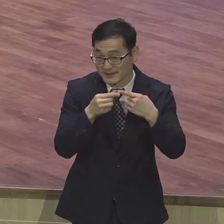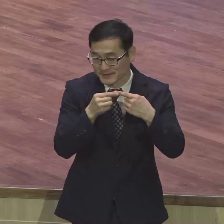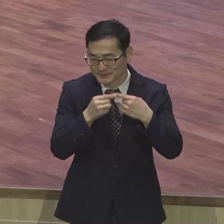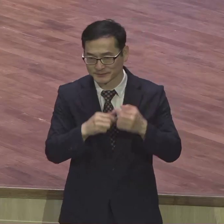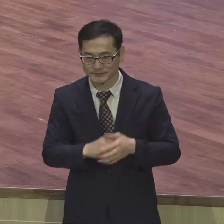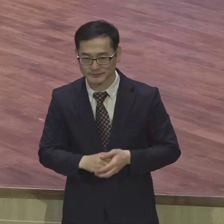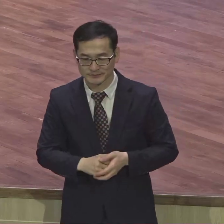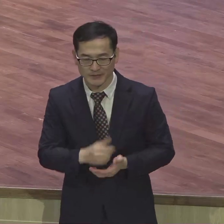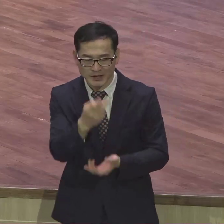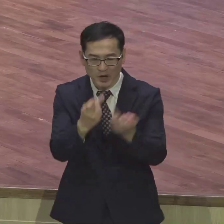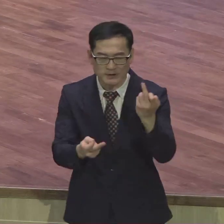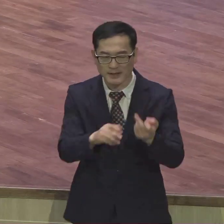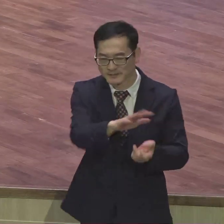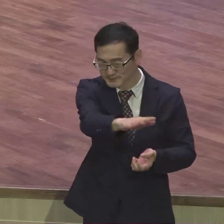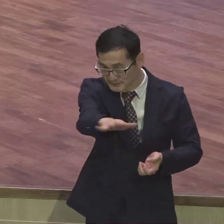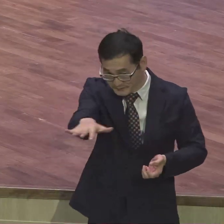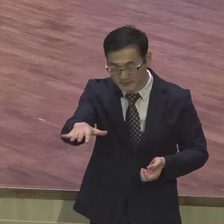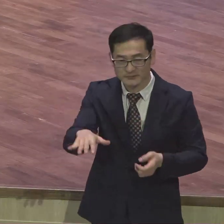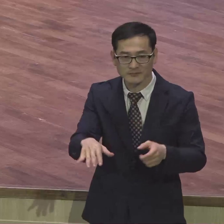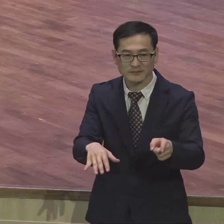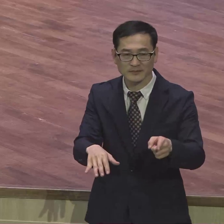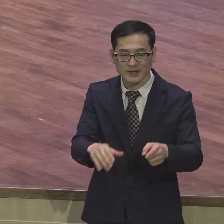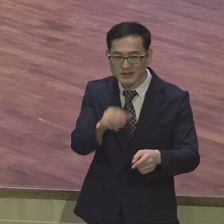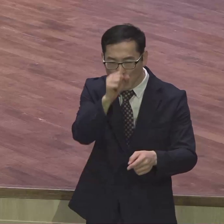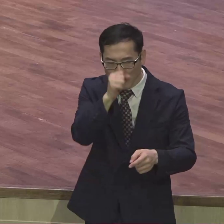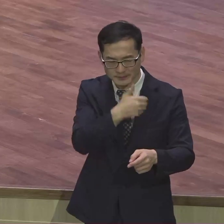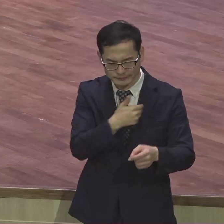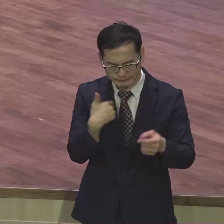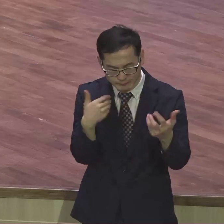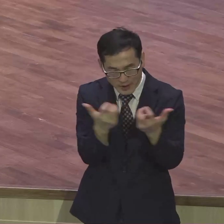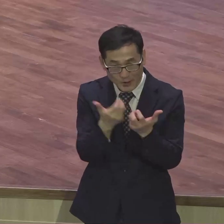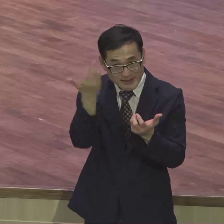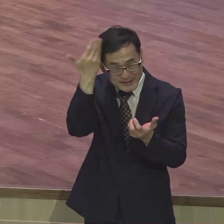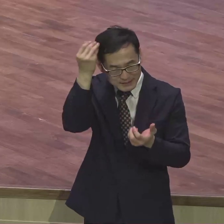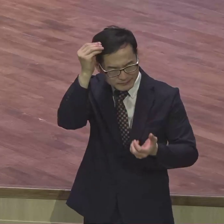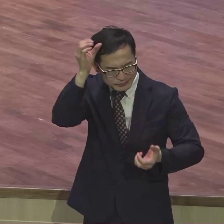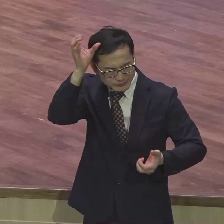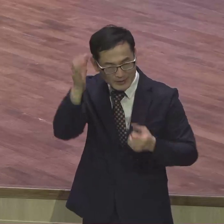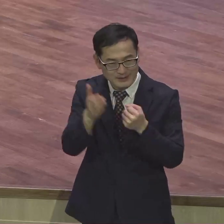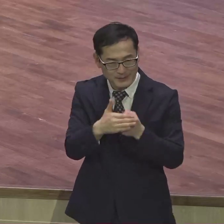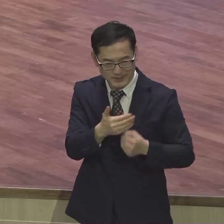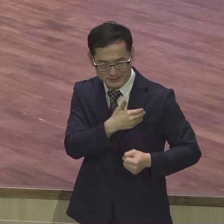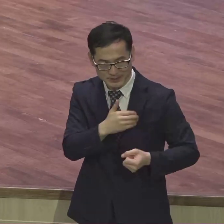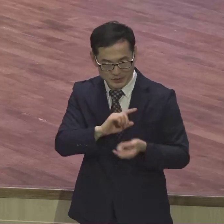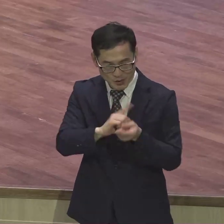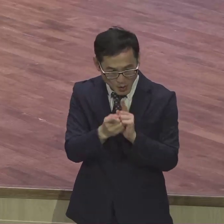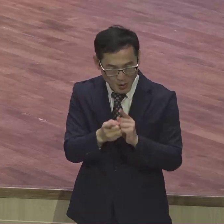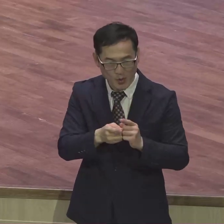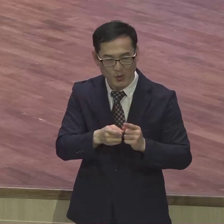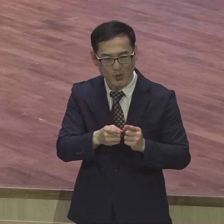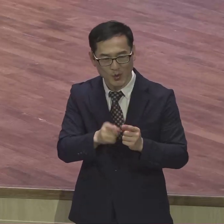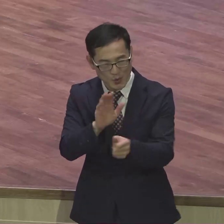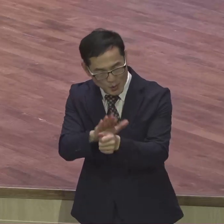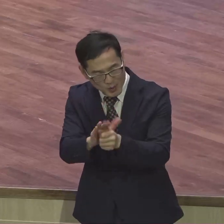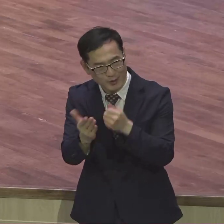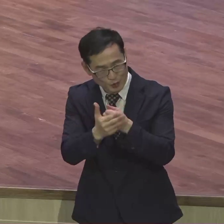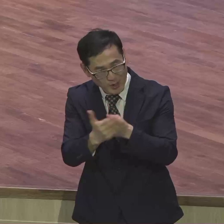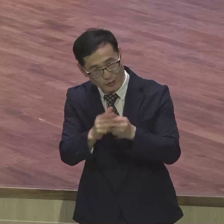너희가 스스로 선함이 가득하고 모든 지식이 차서 능히 서로 권하는 자임을 나도 확신하느라